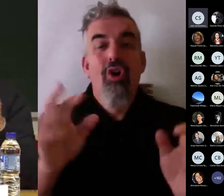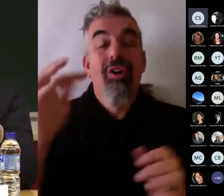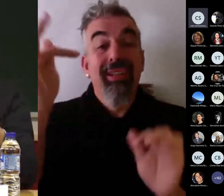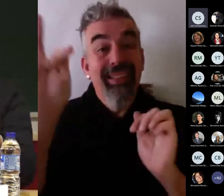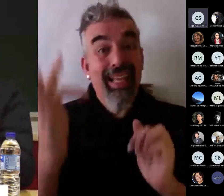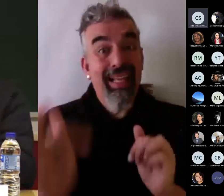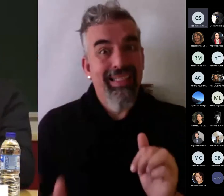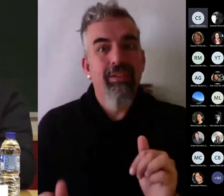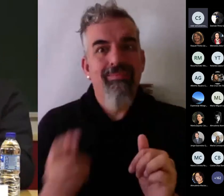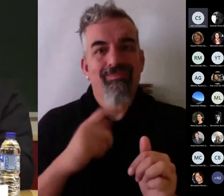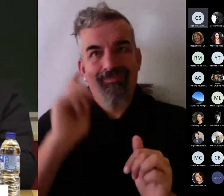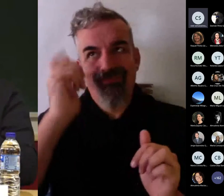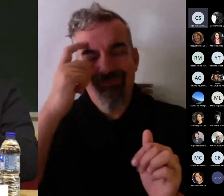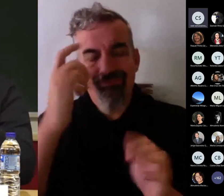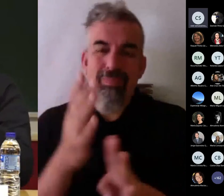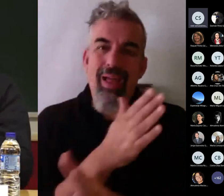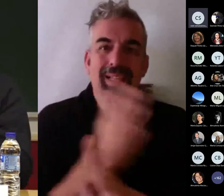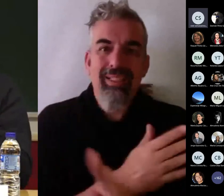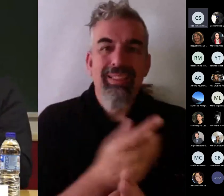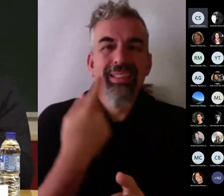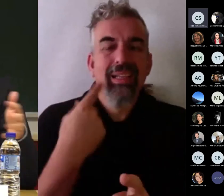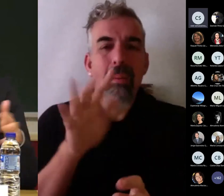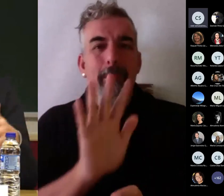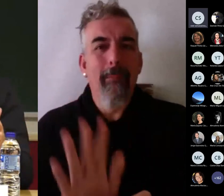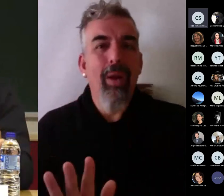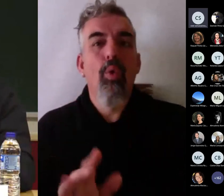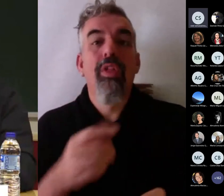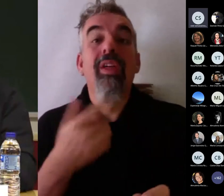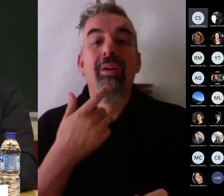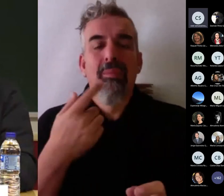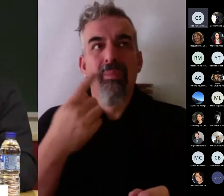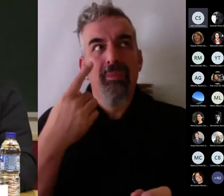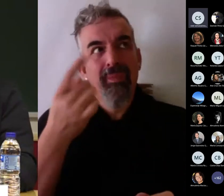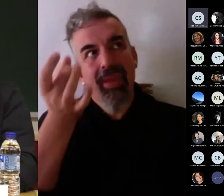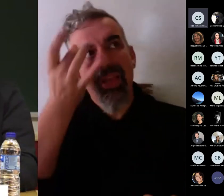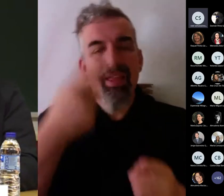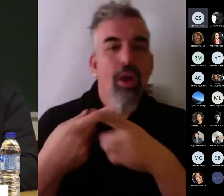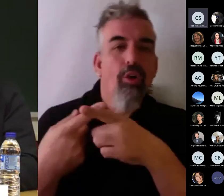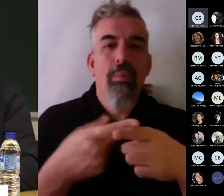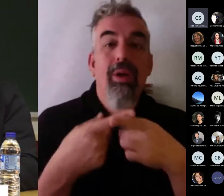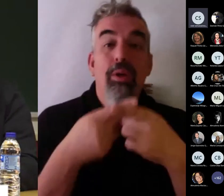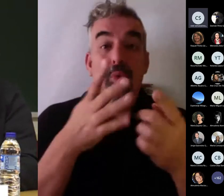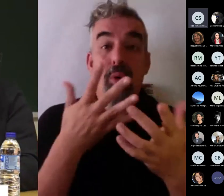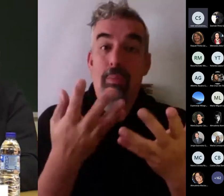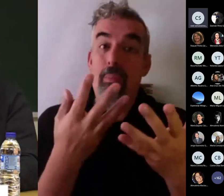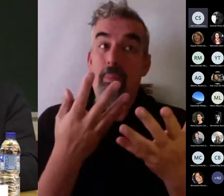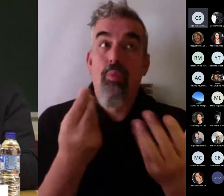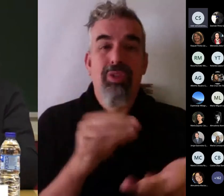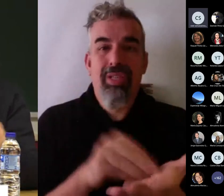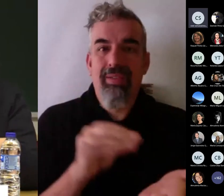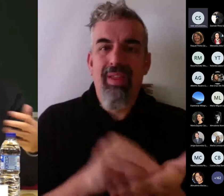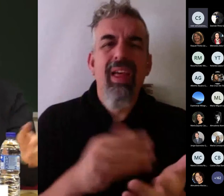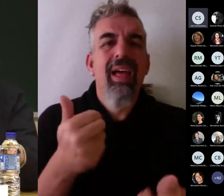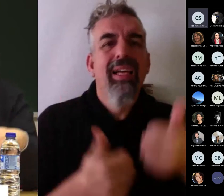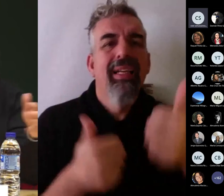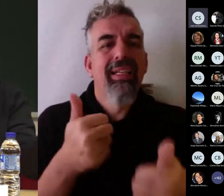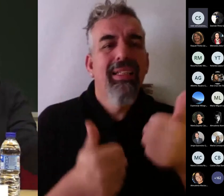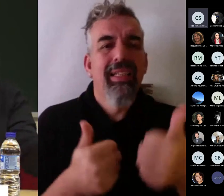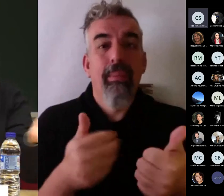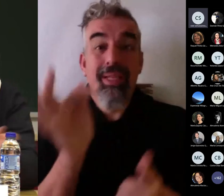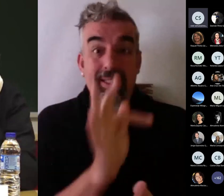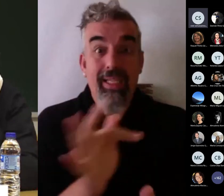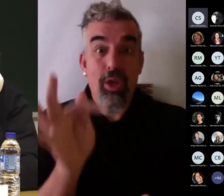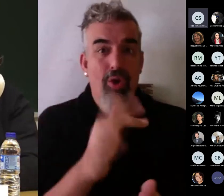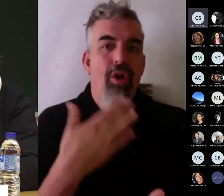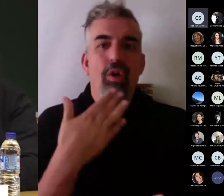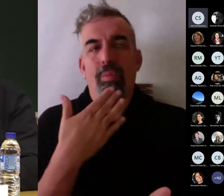preconcebidas de las que nos estamos recibiendo, ideas muy compartidas, porque la mayor parte de las veces un examen es un examen de teoría donde se